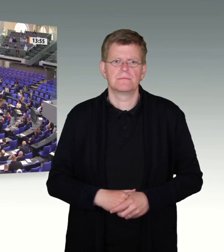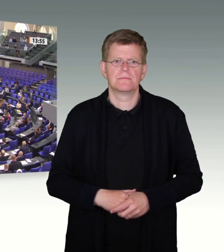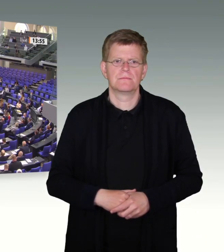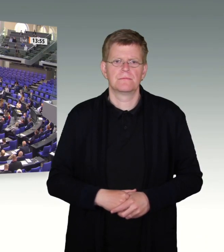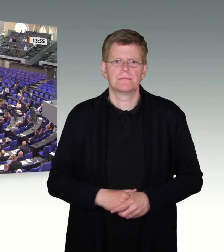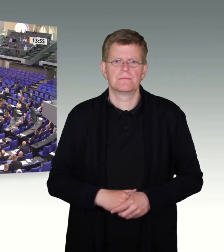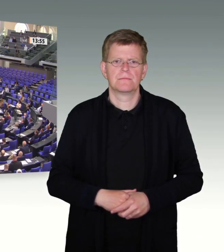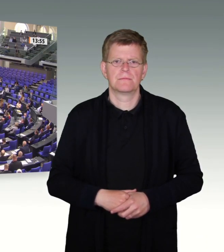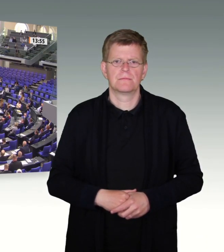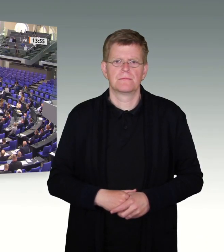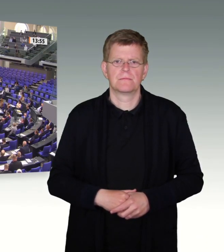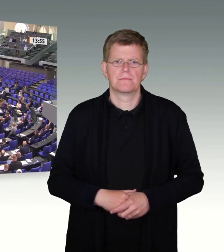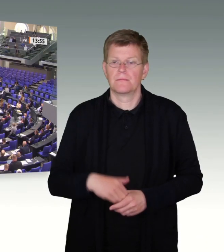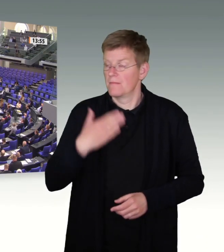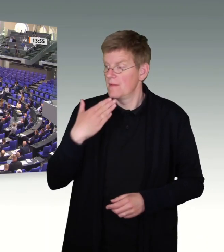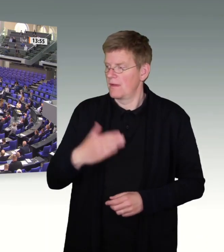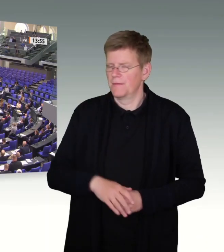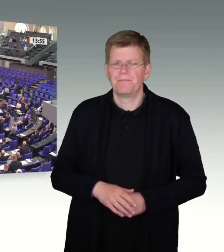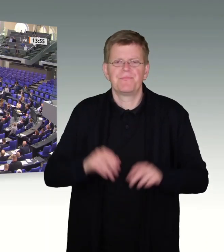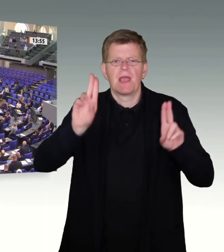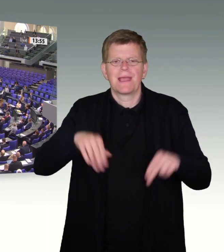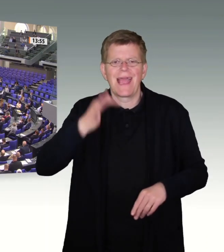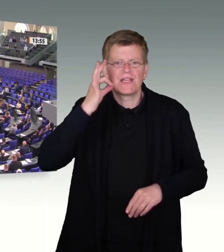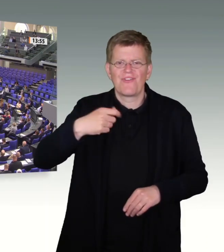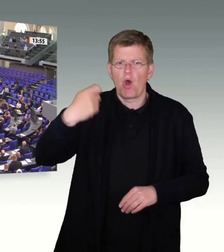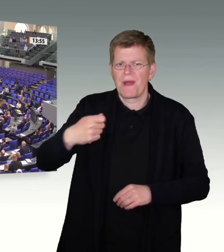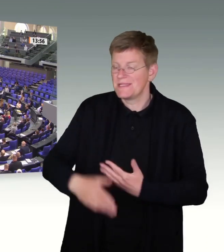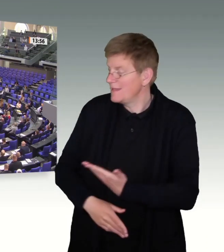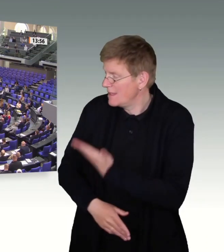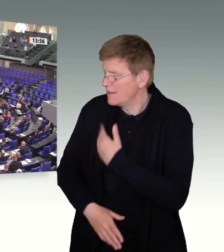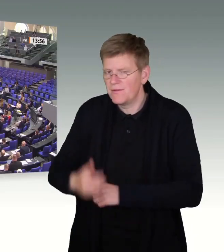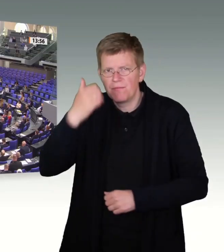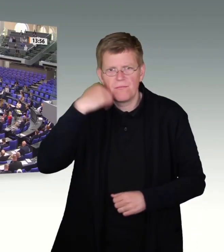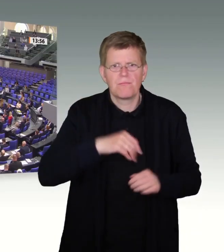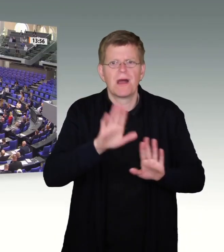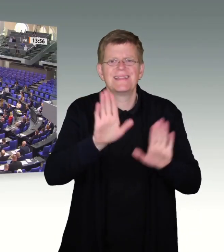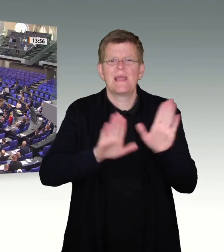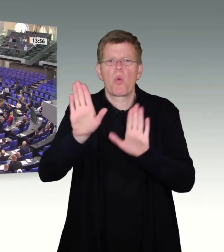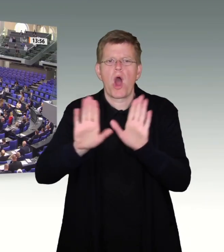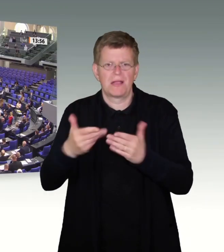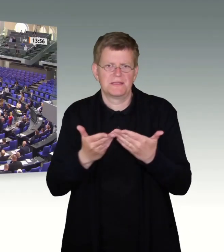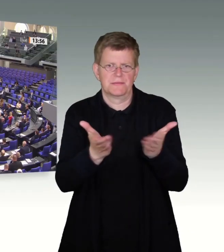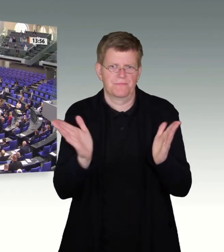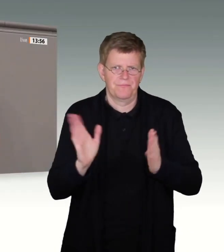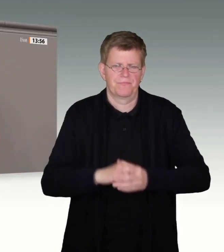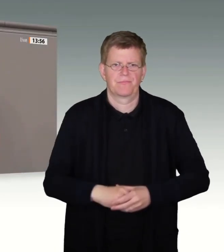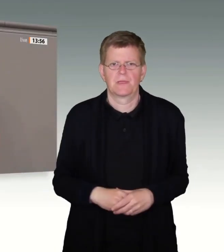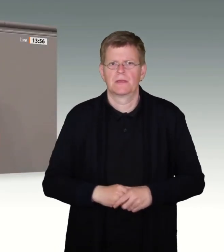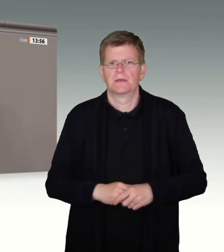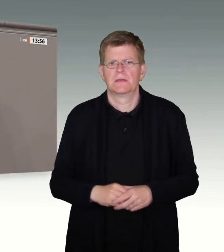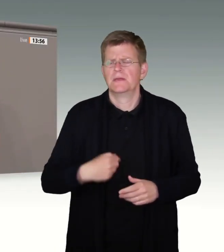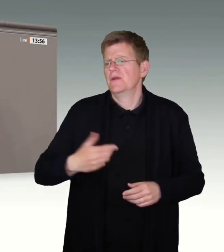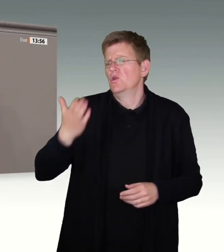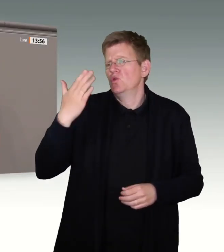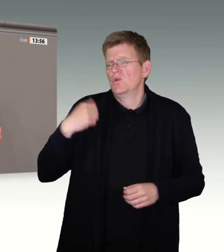Danke schön. Sehr geehrte Frau Präsidentin! Liebe Demokratinnen und Demokraten! Von meiner langjährigen